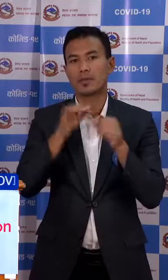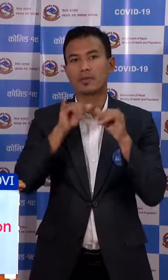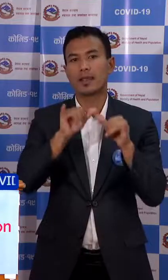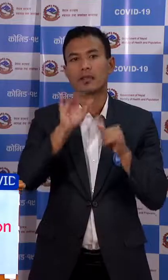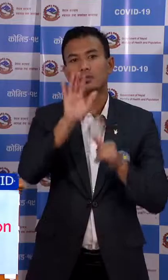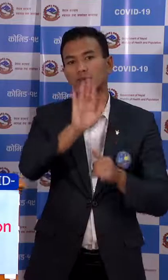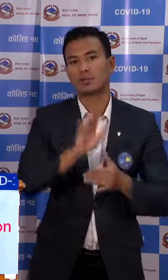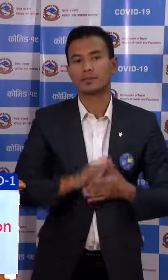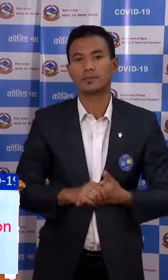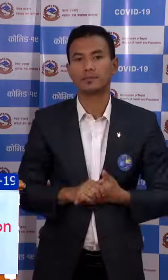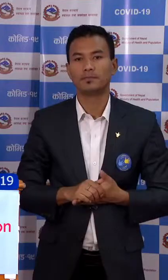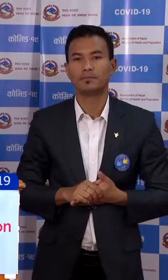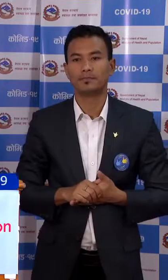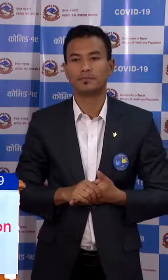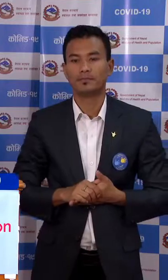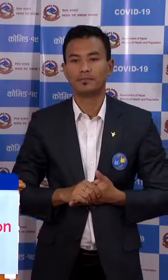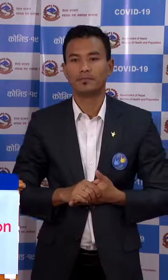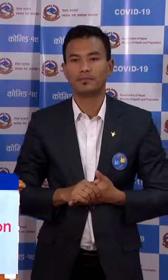मिलाईएको छा,